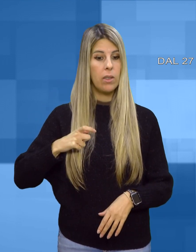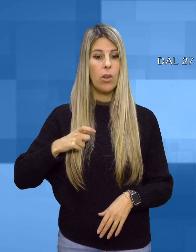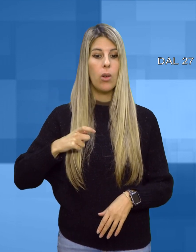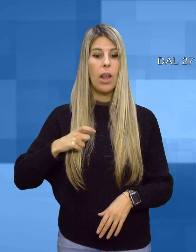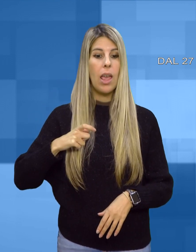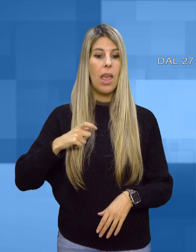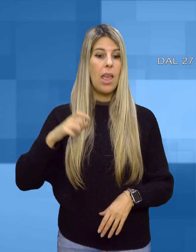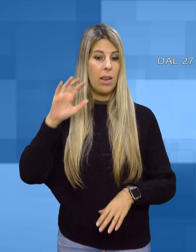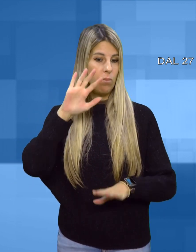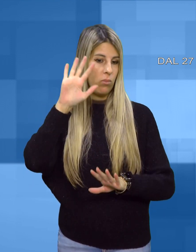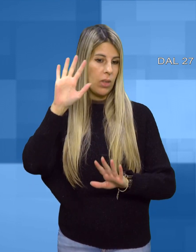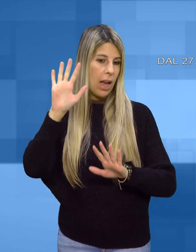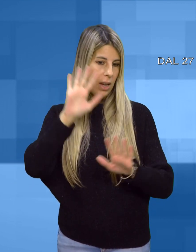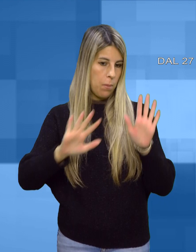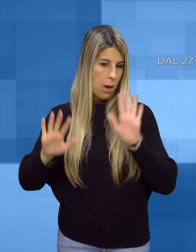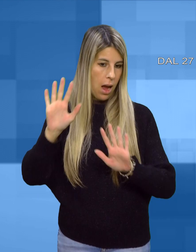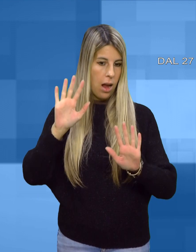compagnie venatorie non possono entrare